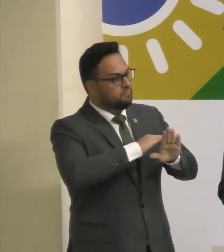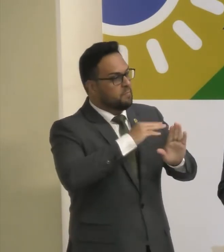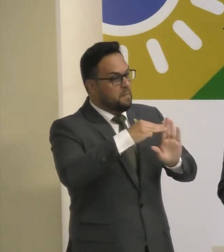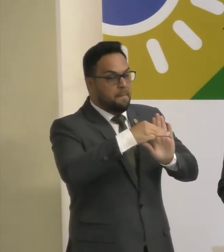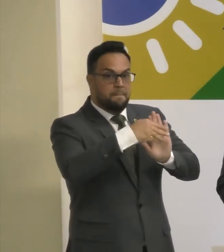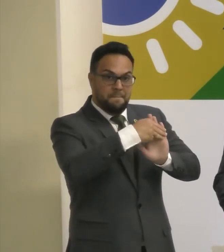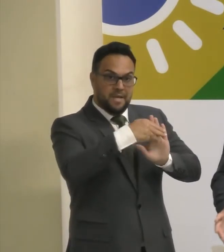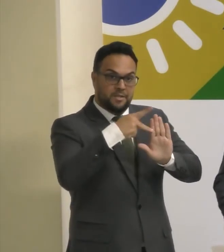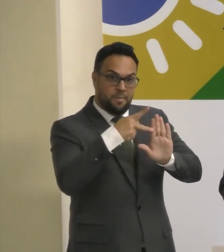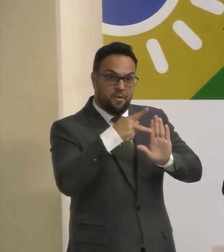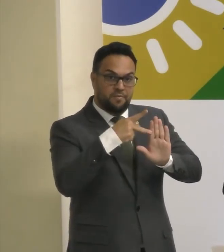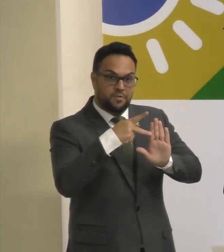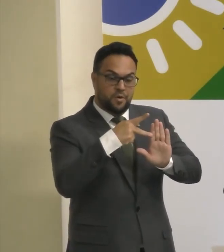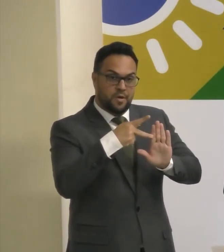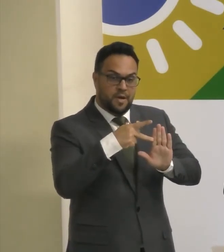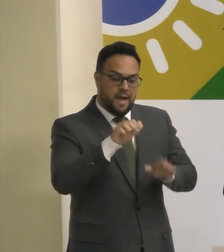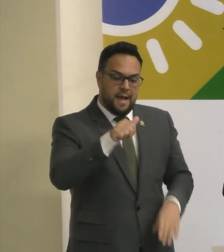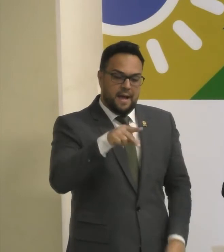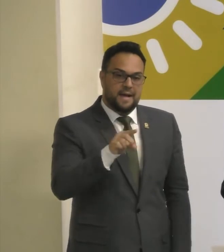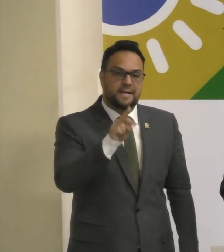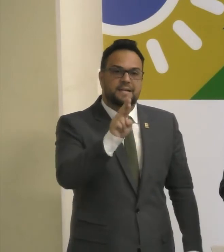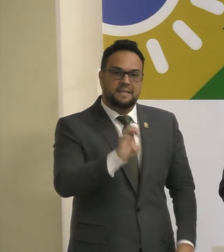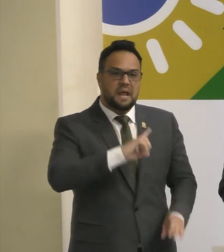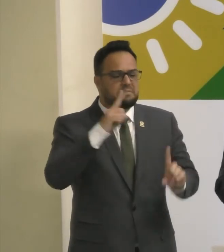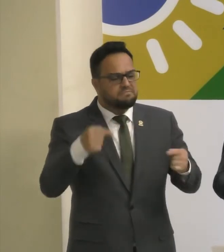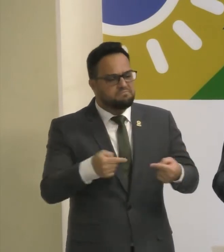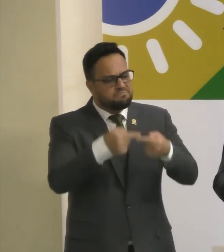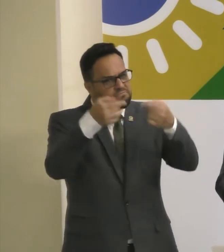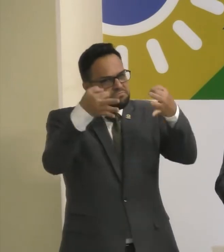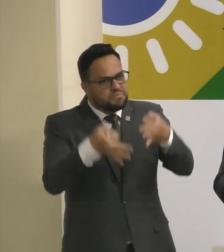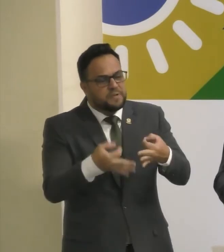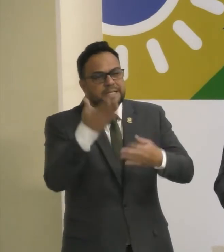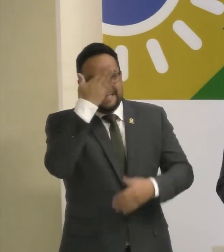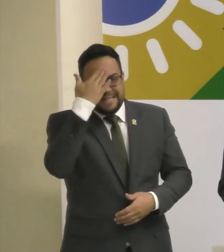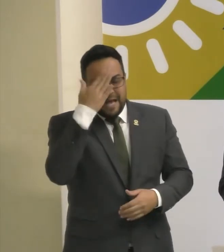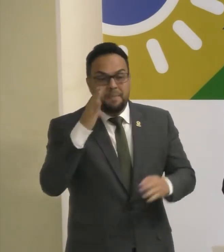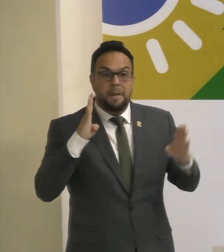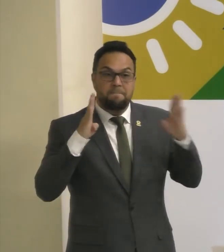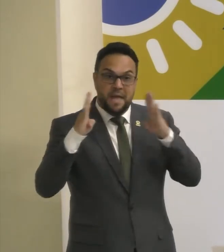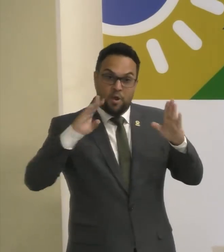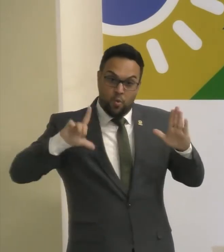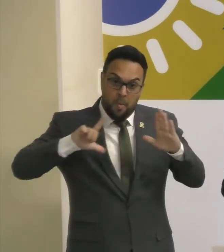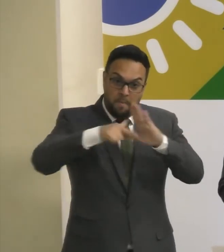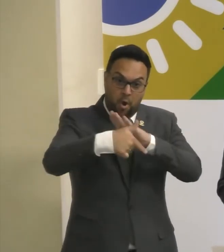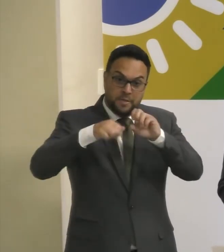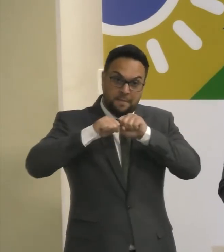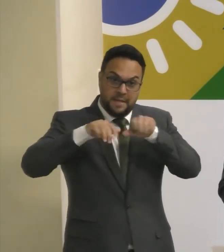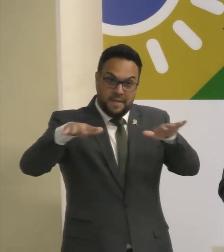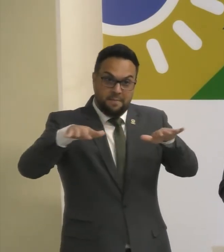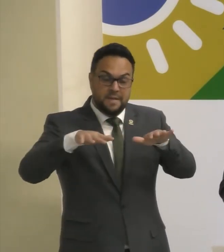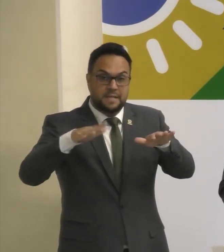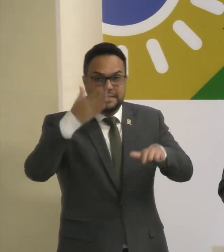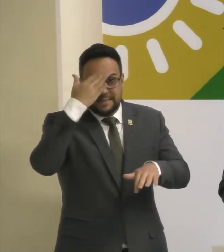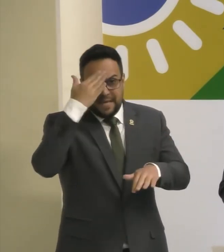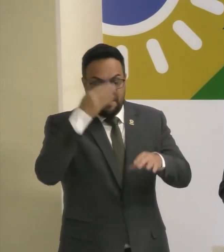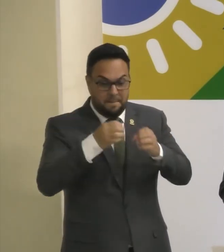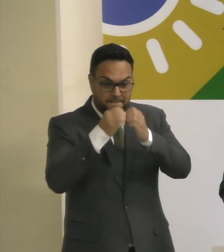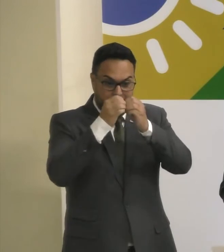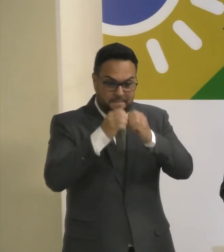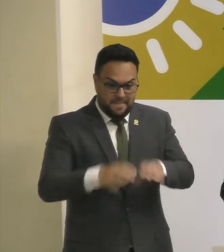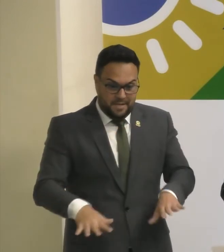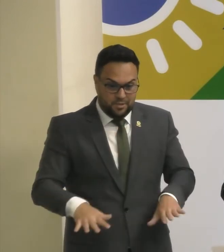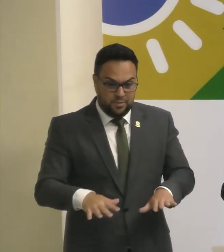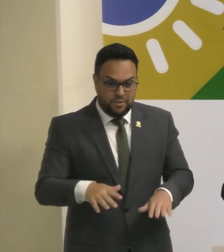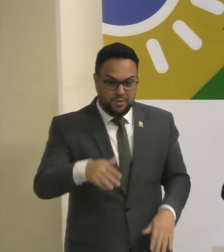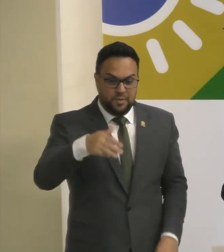veio a calhar. que estão vivendo um período, peço a Deus que seja pós-pandemia, onde as consequências das